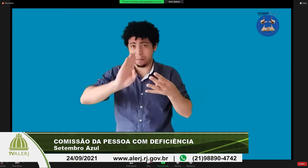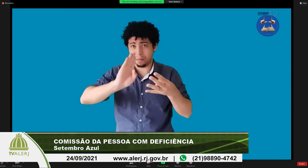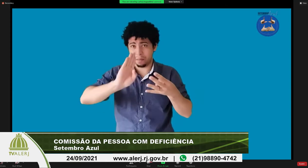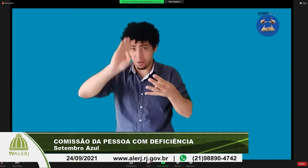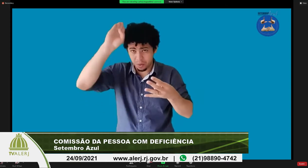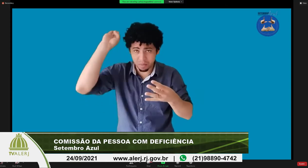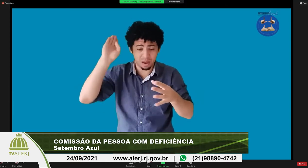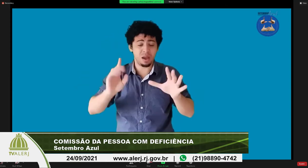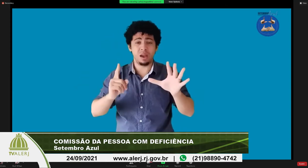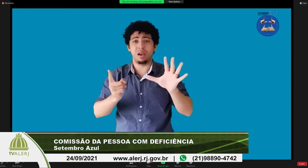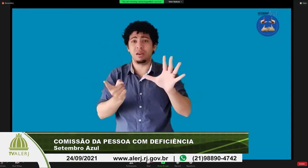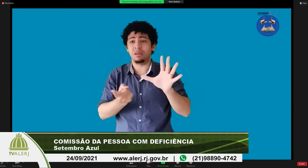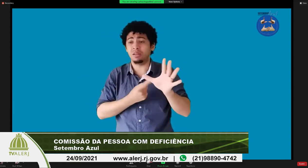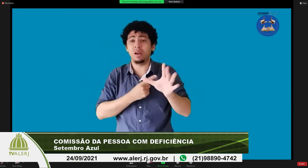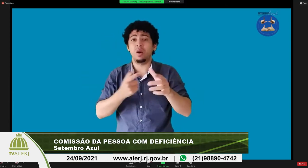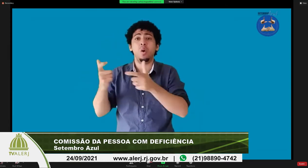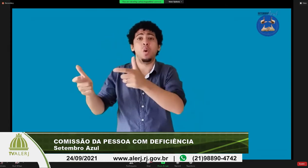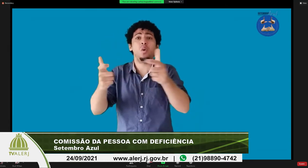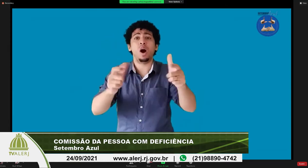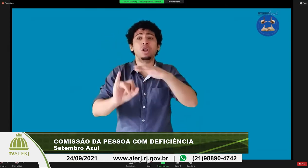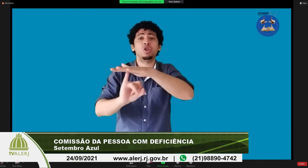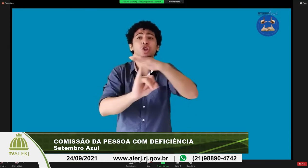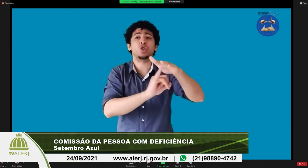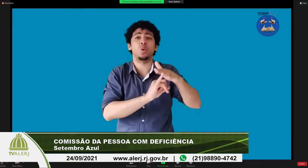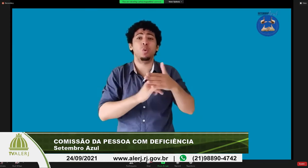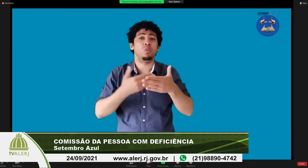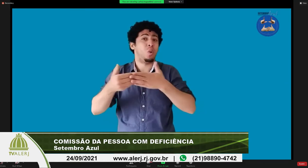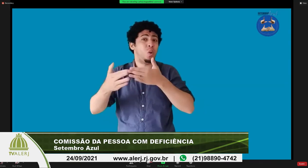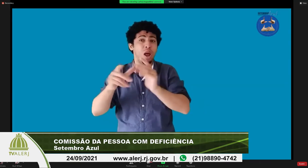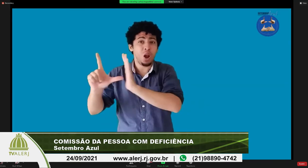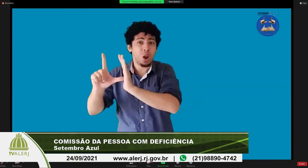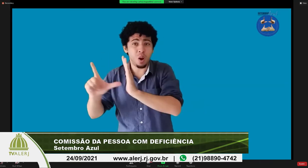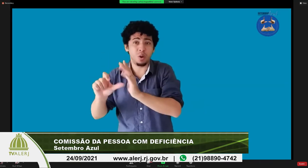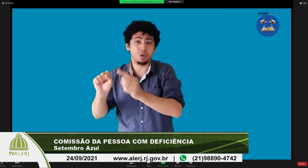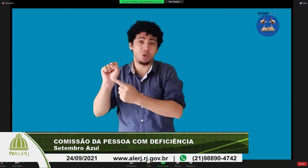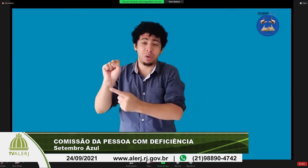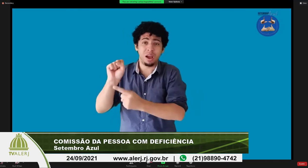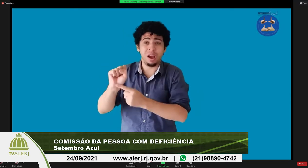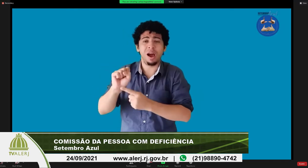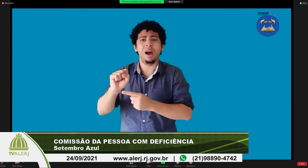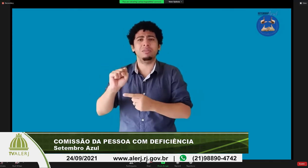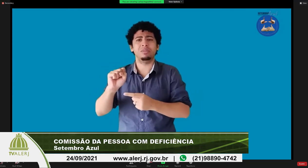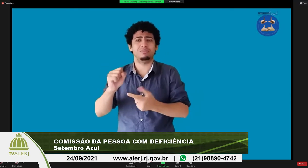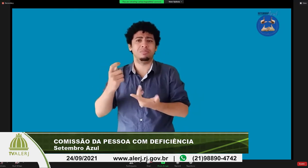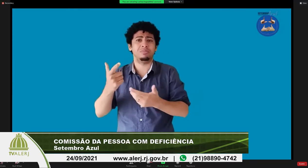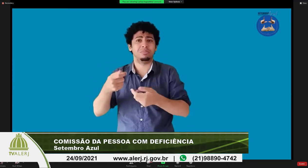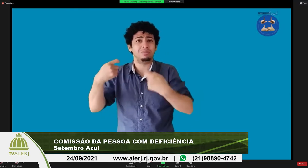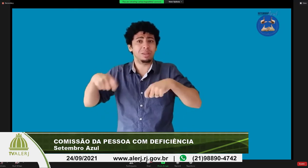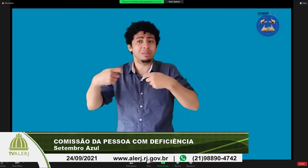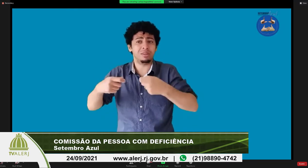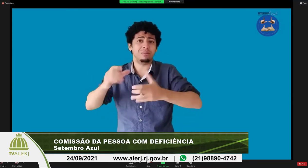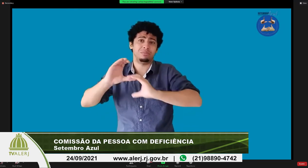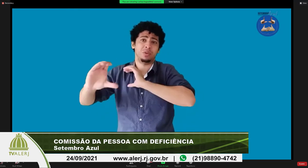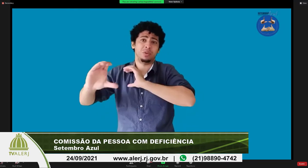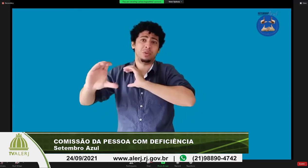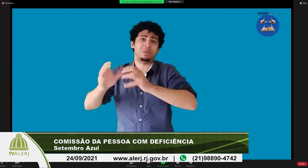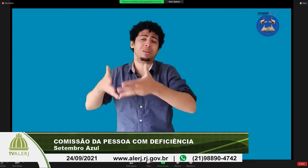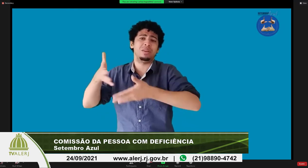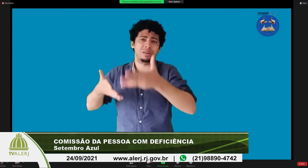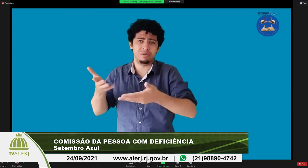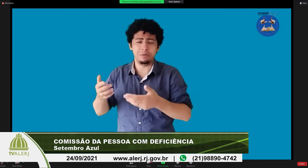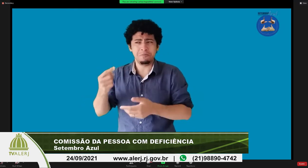como delegacias como os hospitais como o corpo de bombeiros outros espaços outros lugares ou em comércios ou em